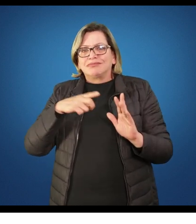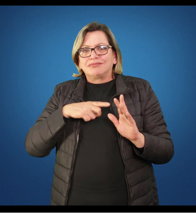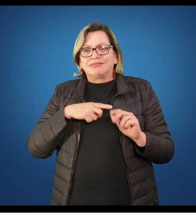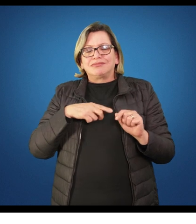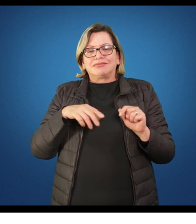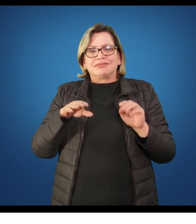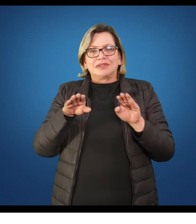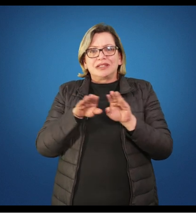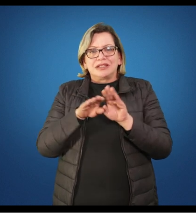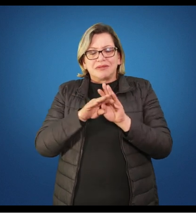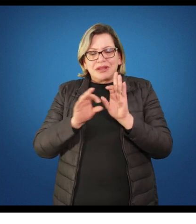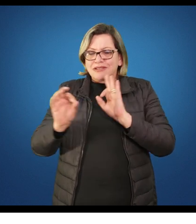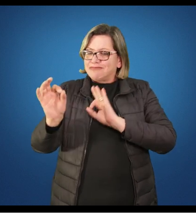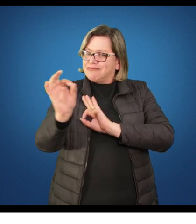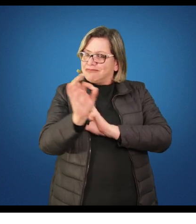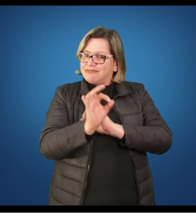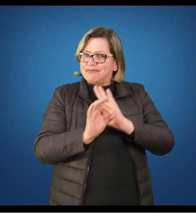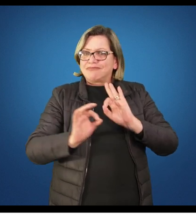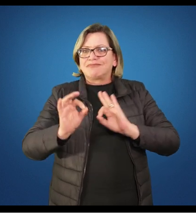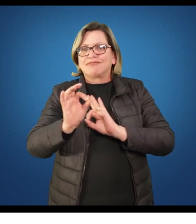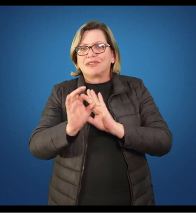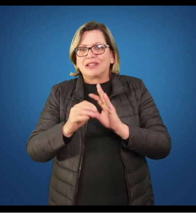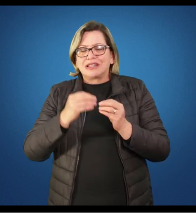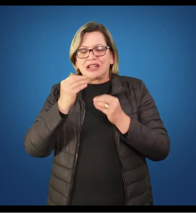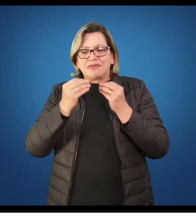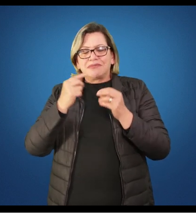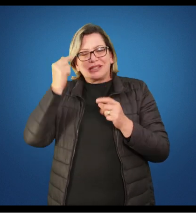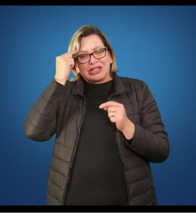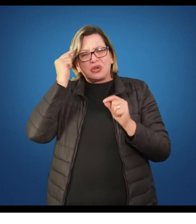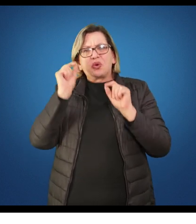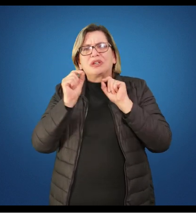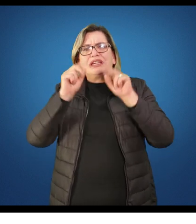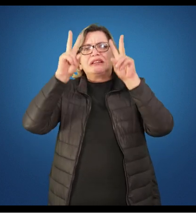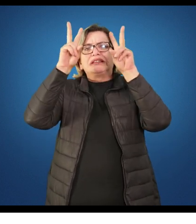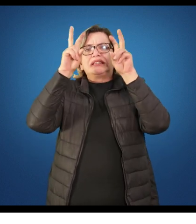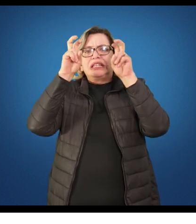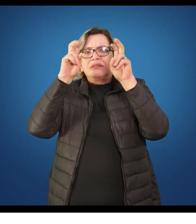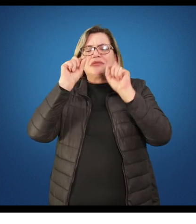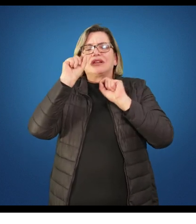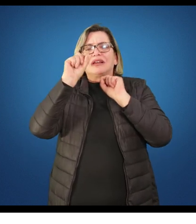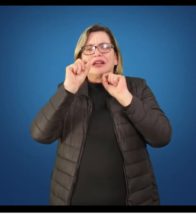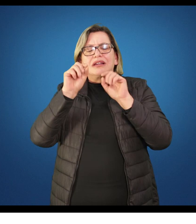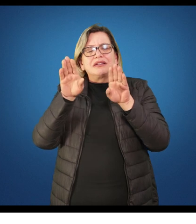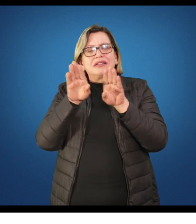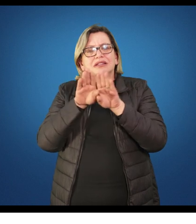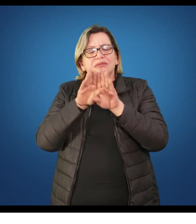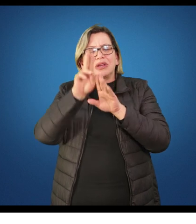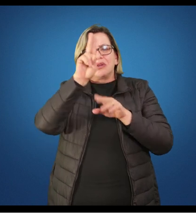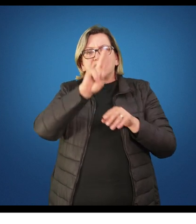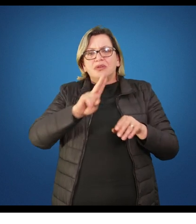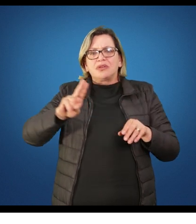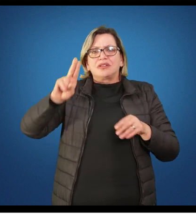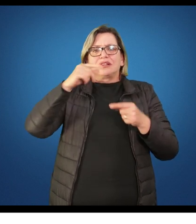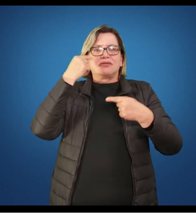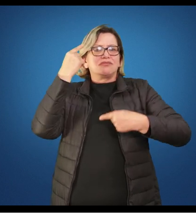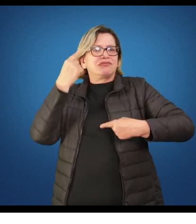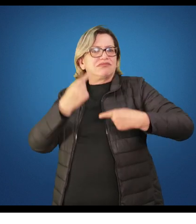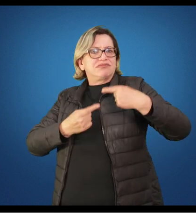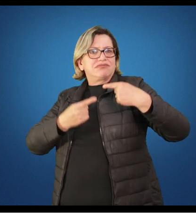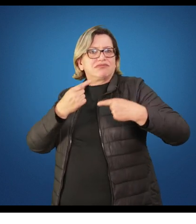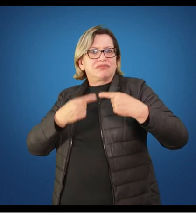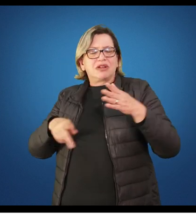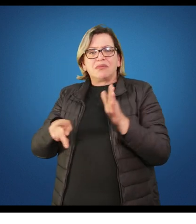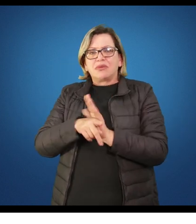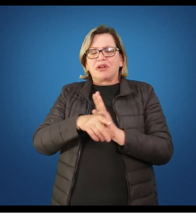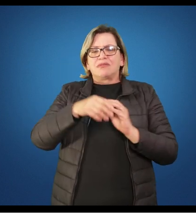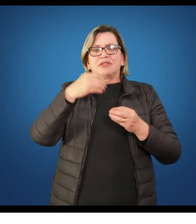sistematizada a partir do que é conteúdo e a partir dos elementos articuladores que envolvem a discussão com esse conteúdo.